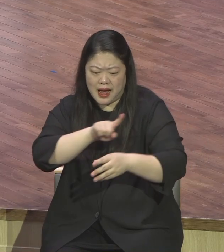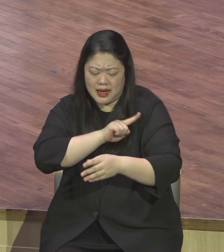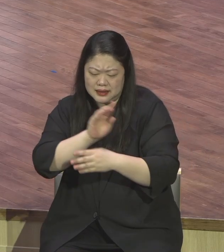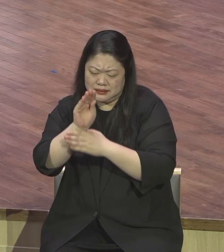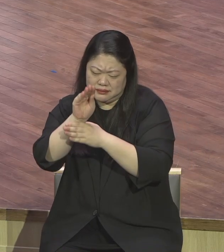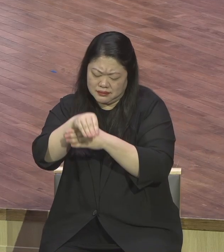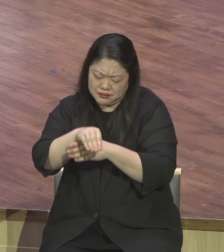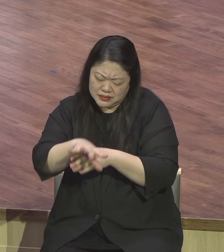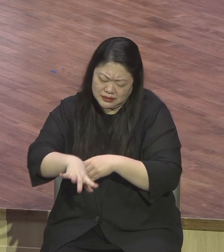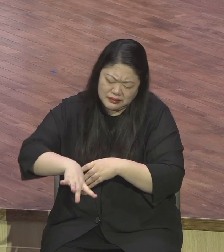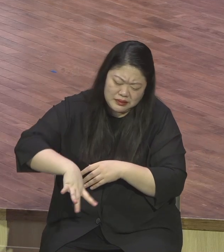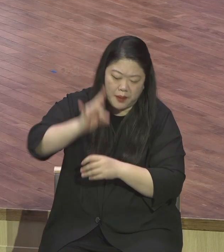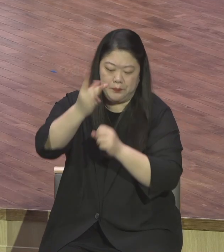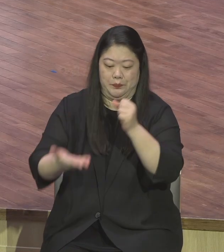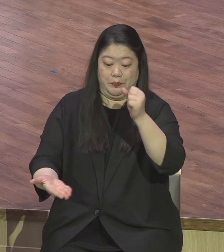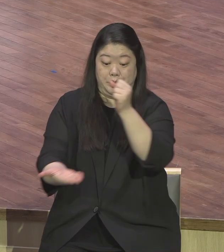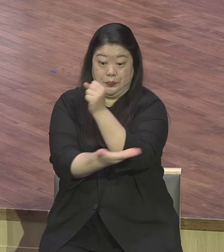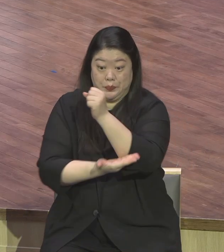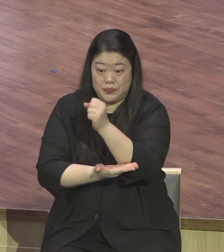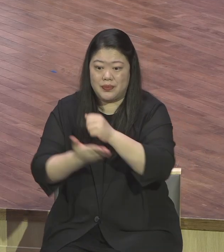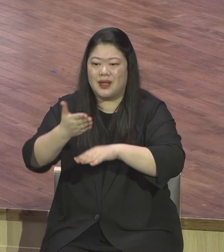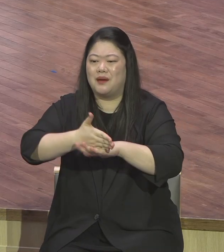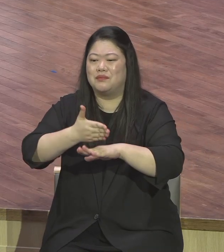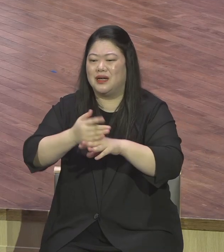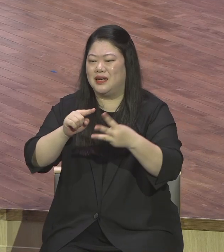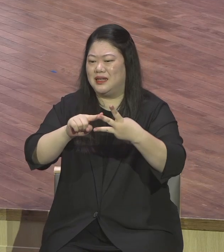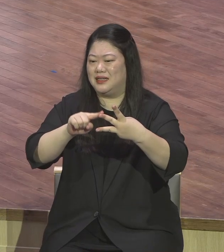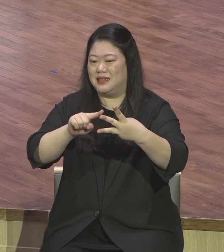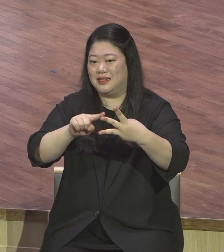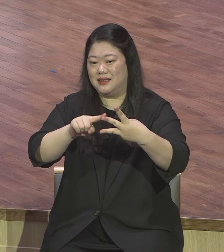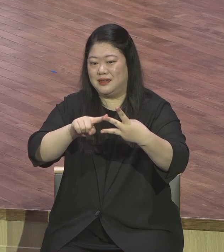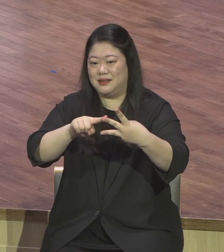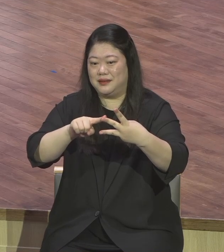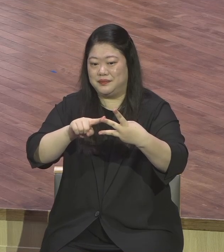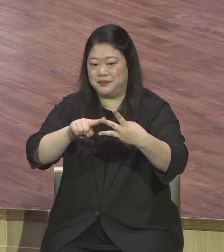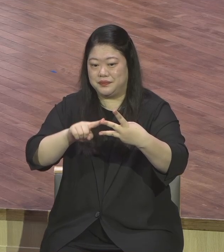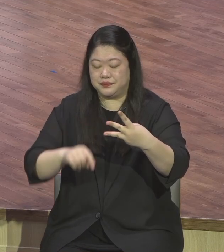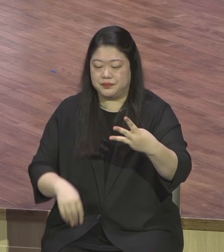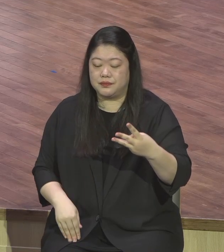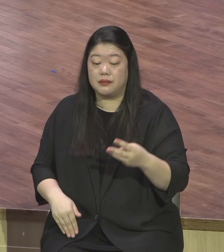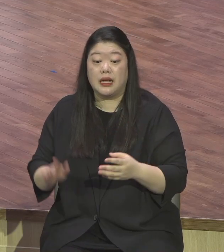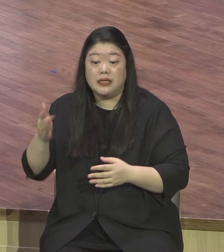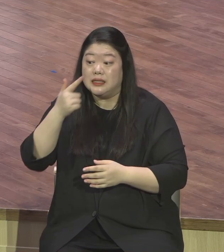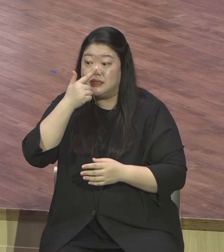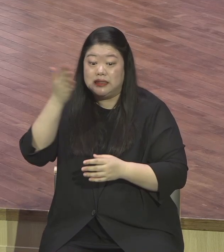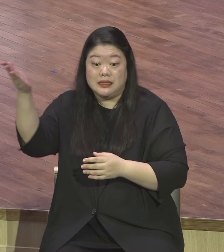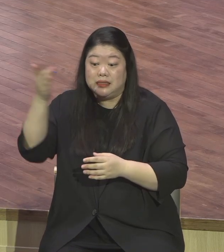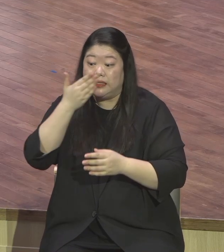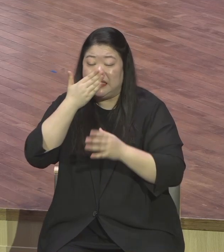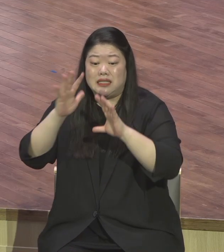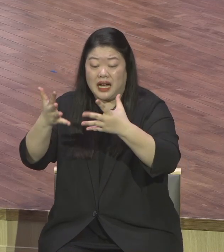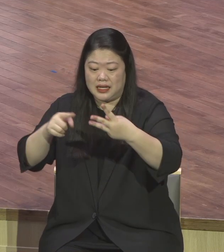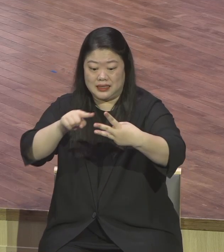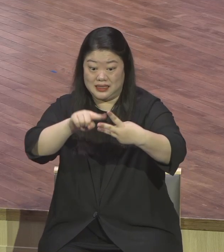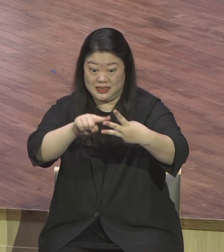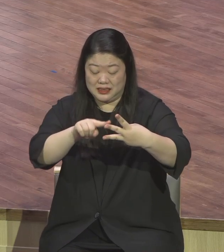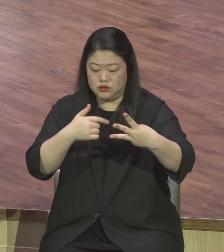드립니다. 이스라엘 백성이 지켰던 맥주절은 다른 이름이 많이 있어요. 맥주절인데